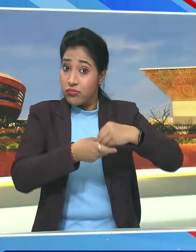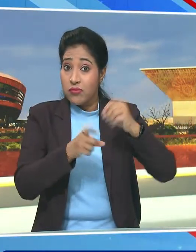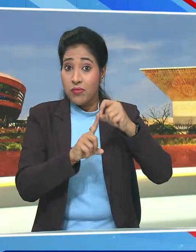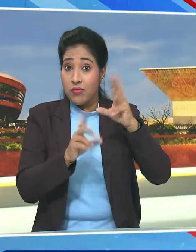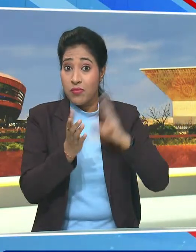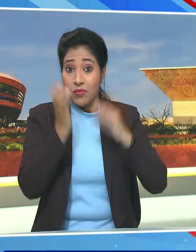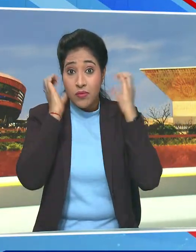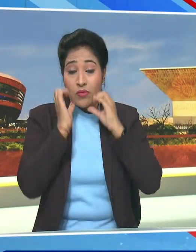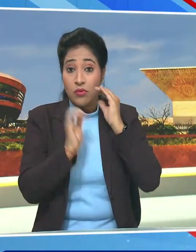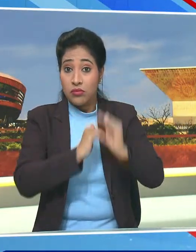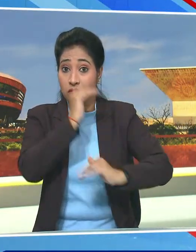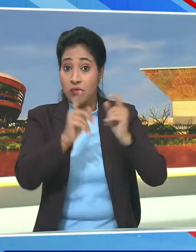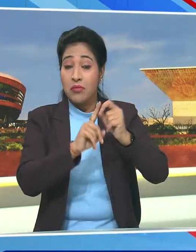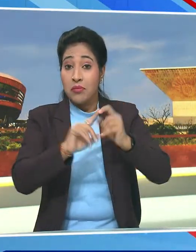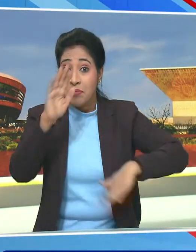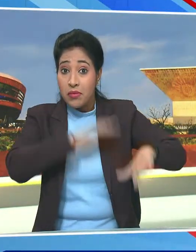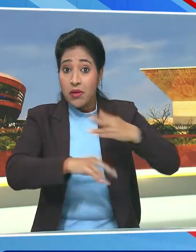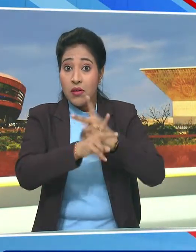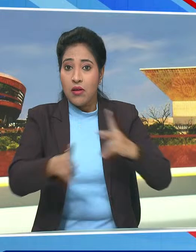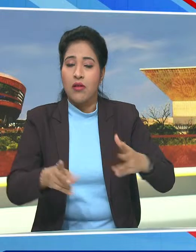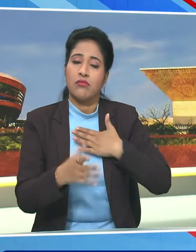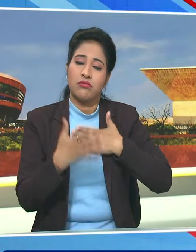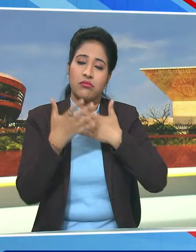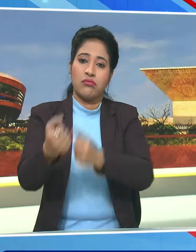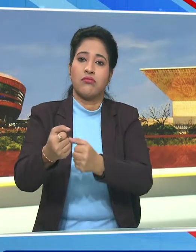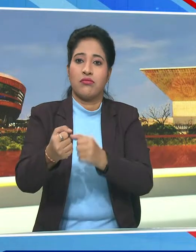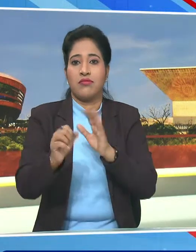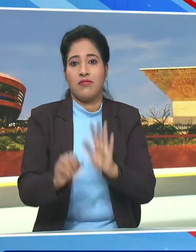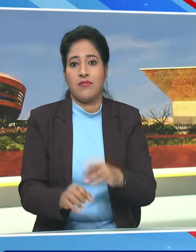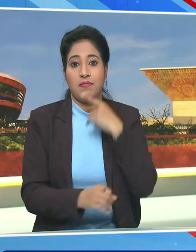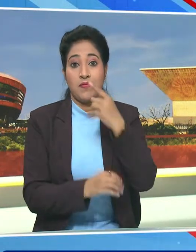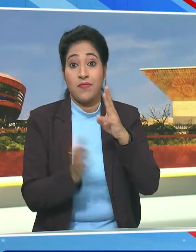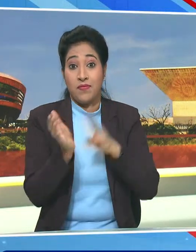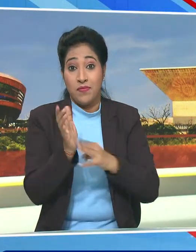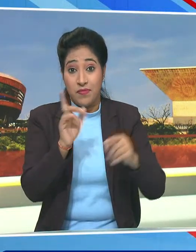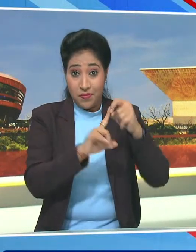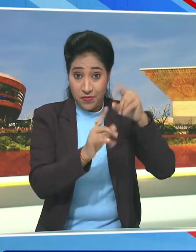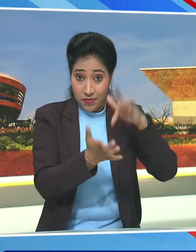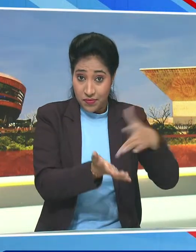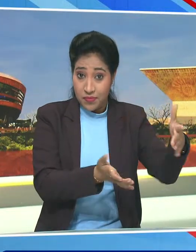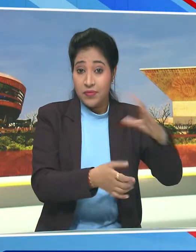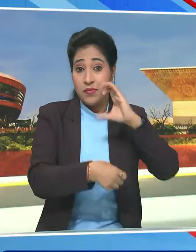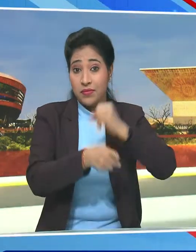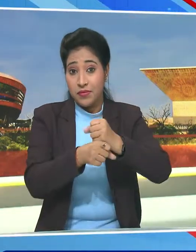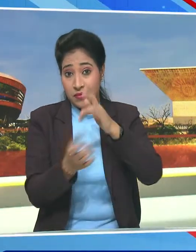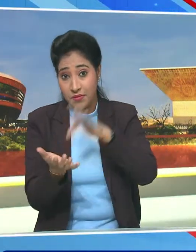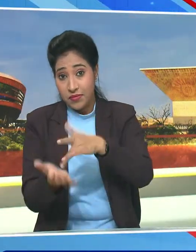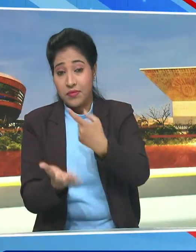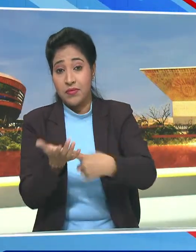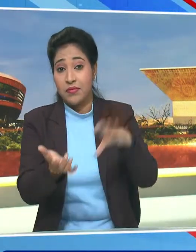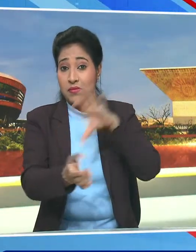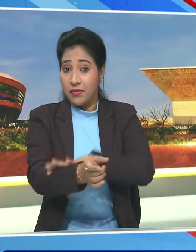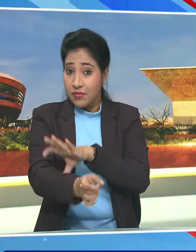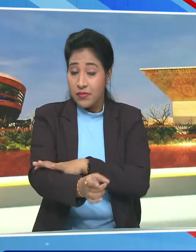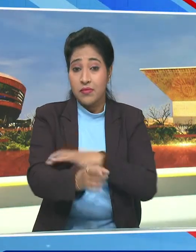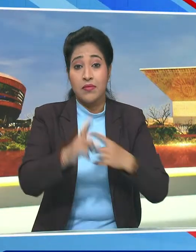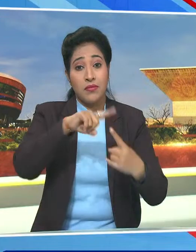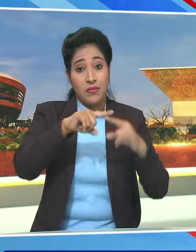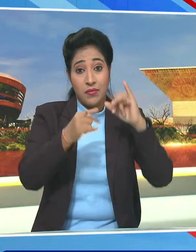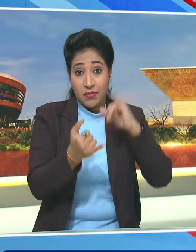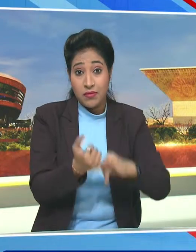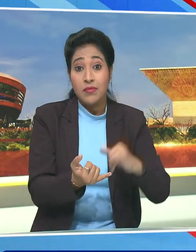सरकार की विकास योजनाओ पर भरुसा जताया है मध्यप्रदेश, 36 गड़, राजिस्थान और